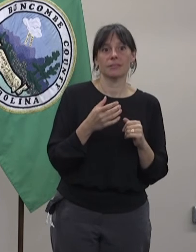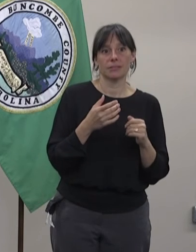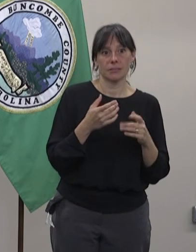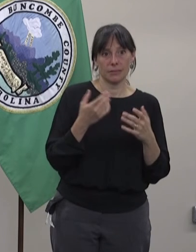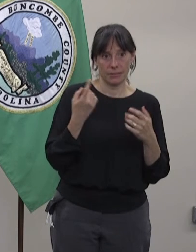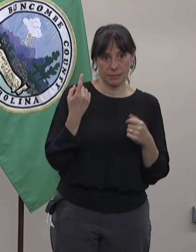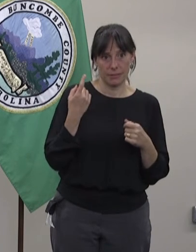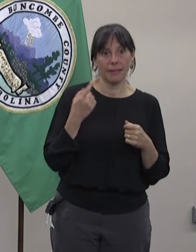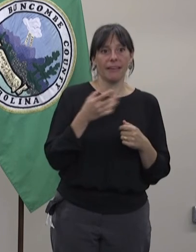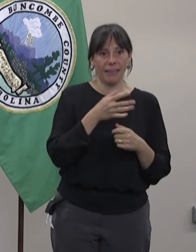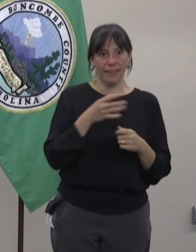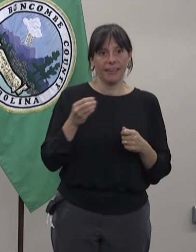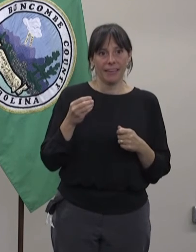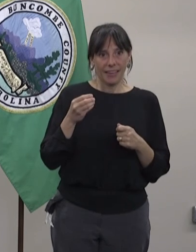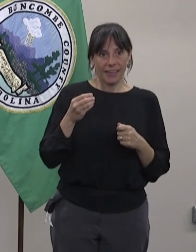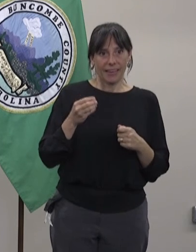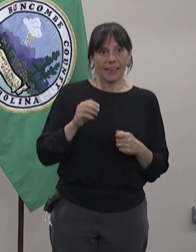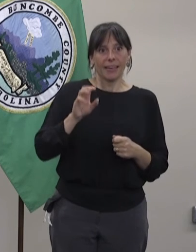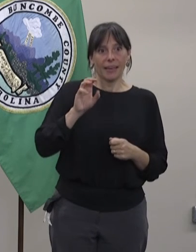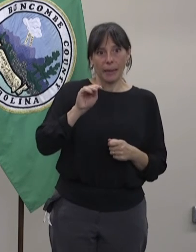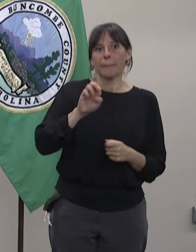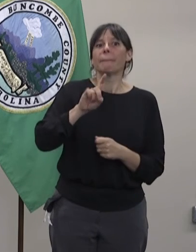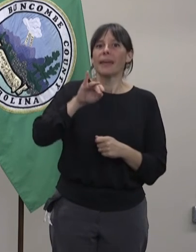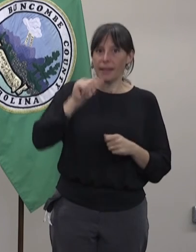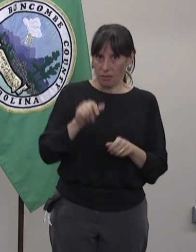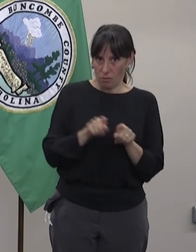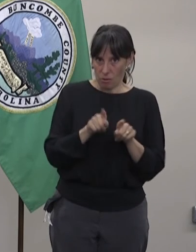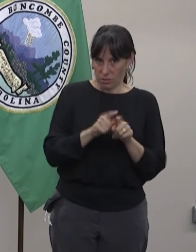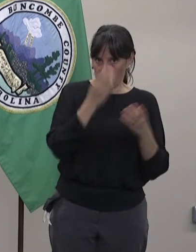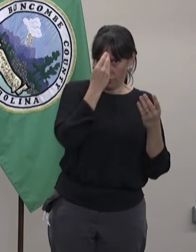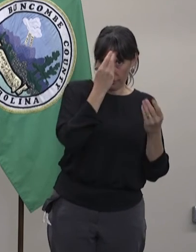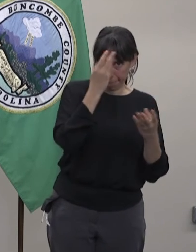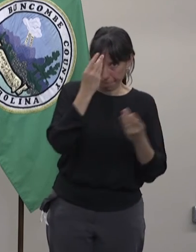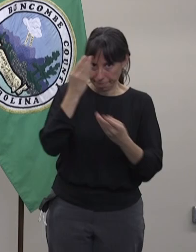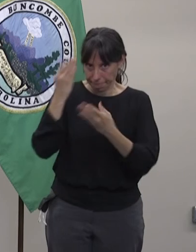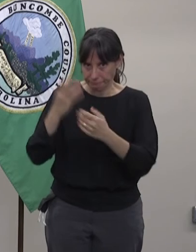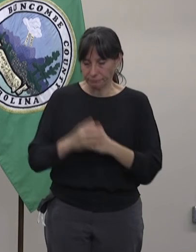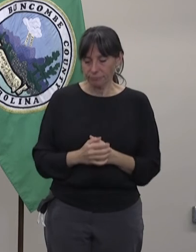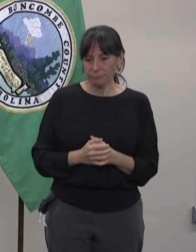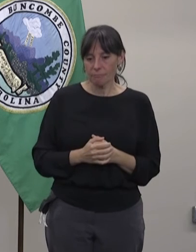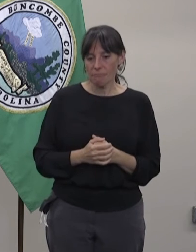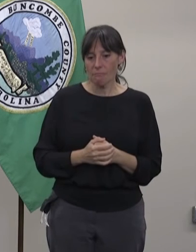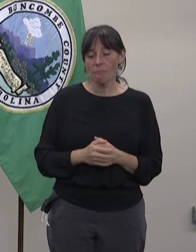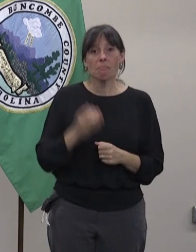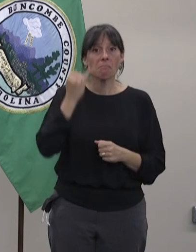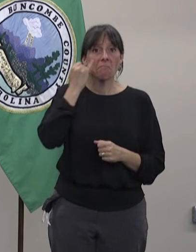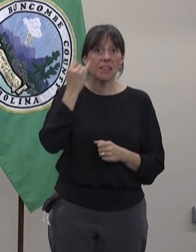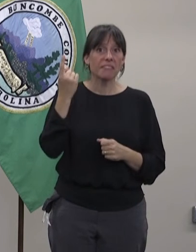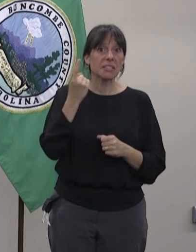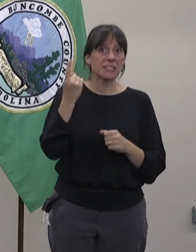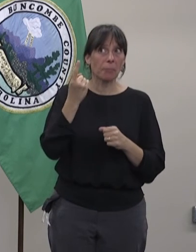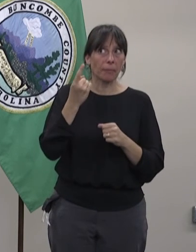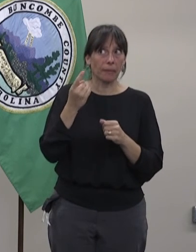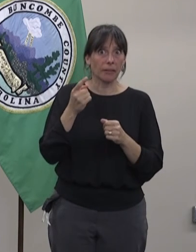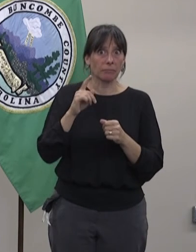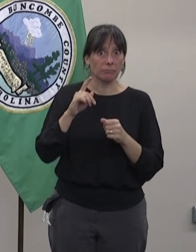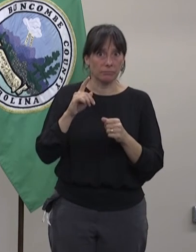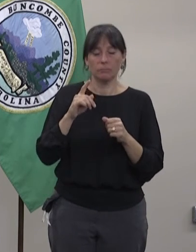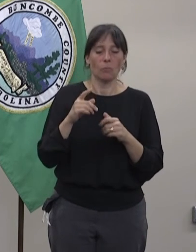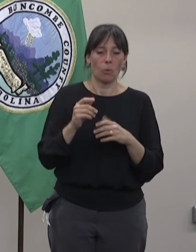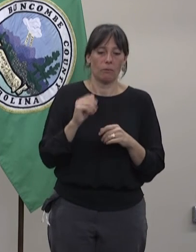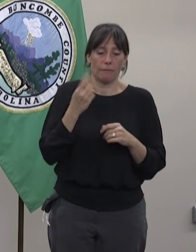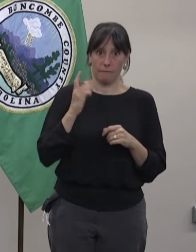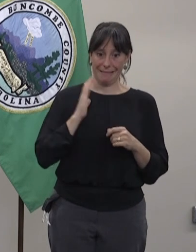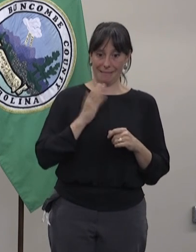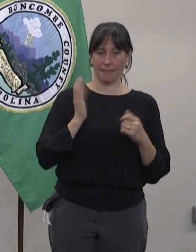Aquellas personas detrás de cámaras como Max Tainter y que han mantenido todo muy organizado y